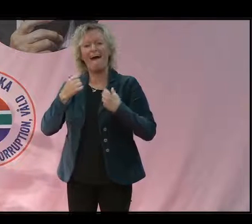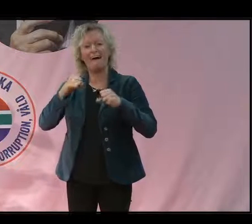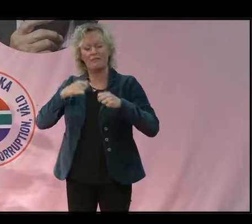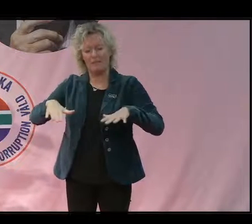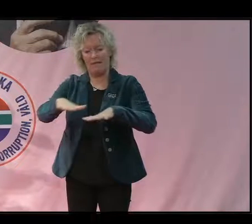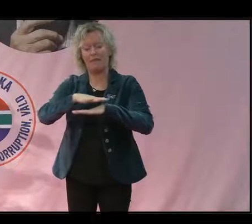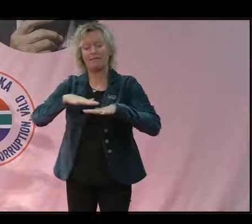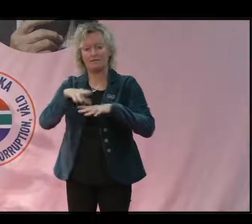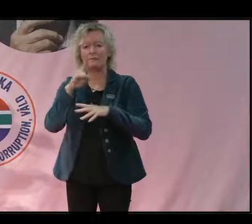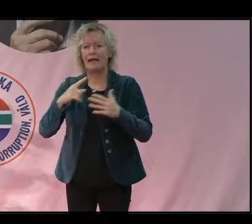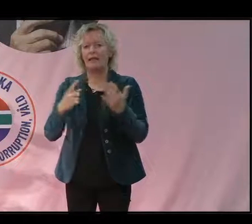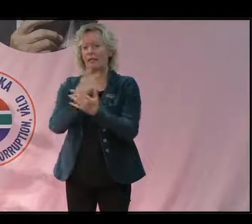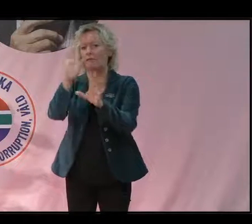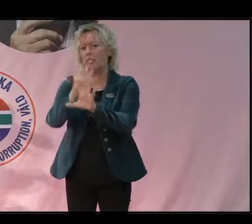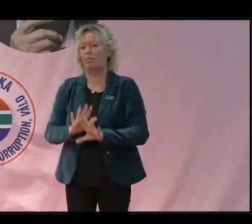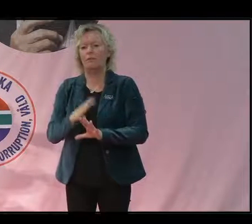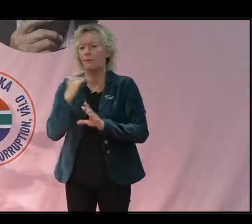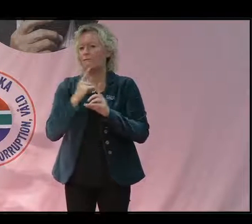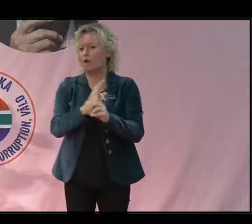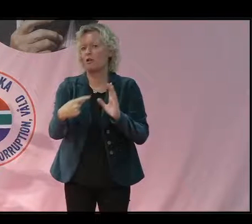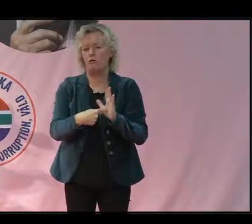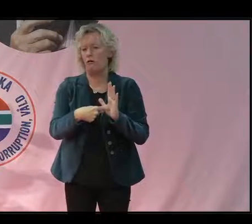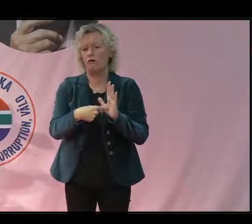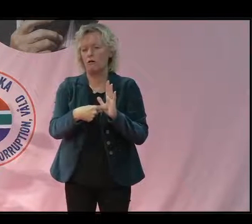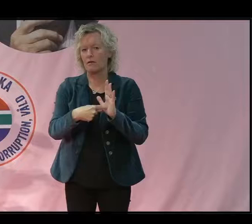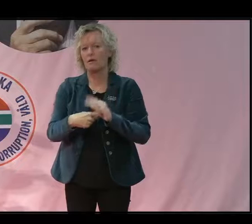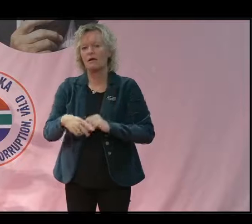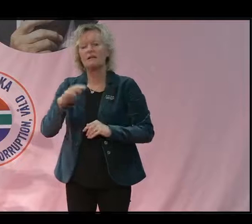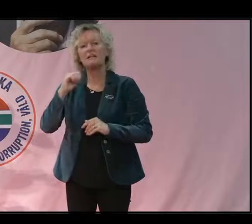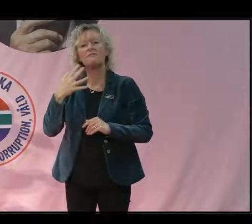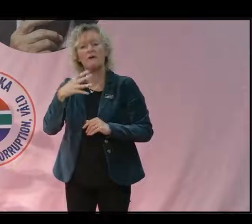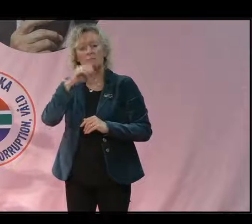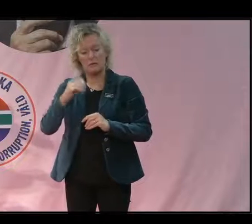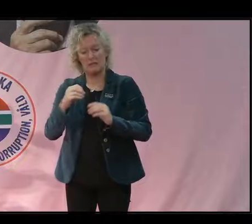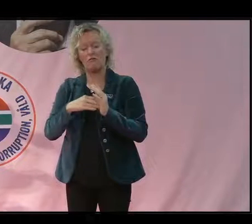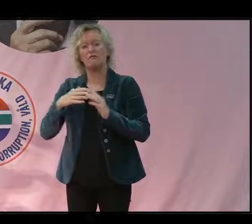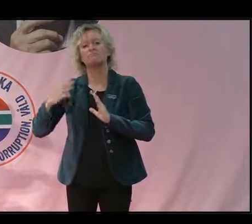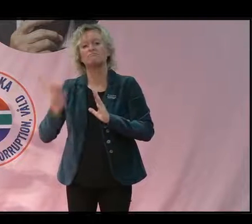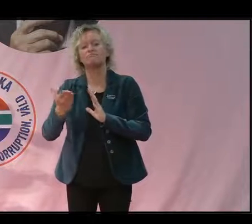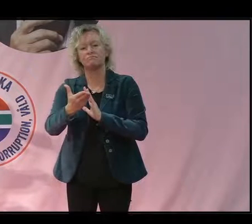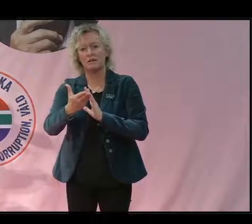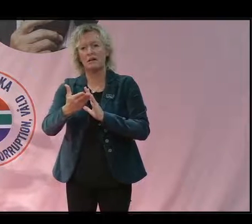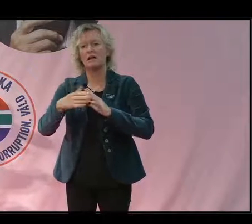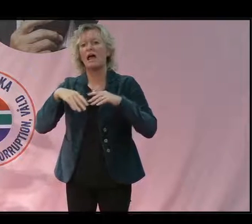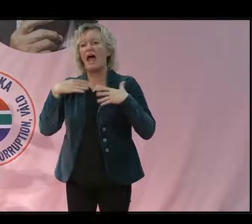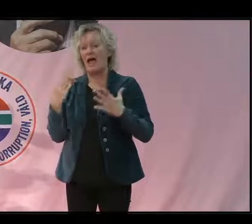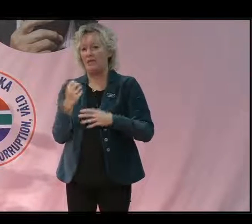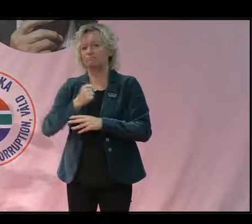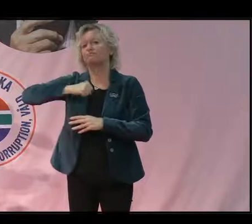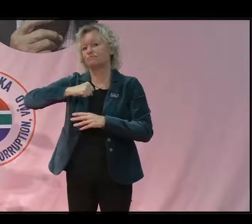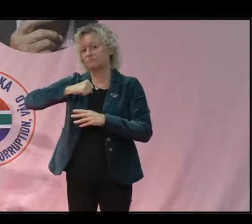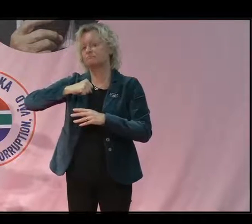är illegala. Det finns siffror på att 95 procent av avskogningen drivs av olagliga